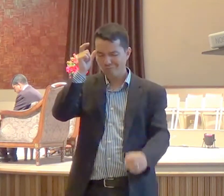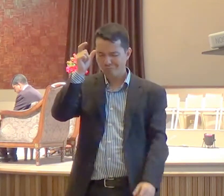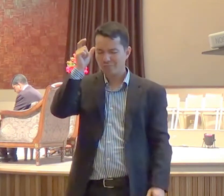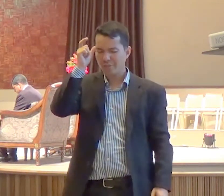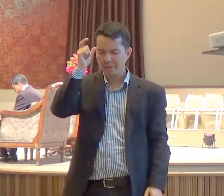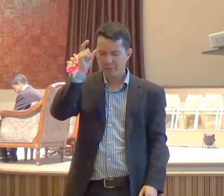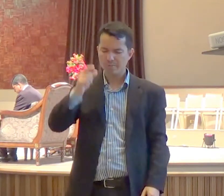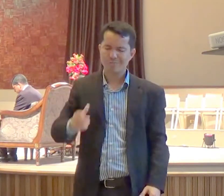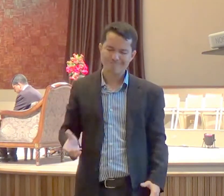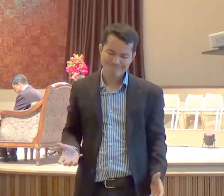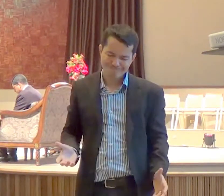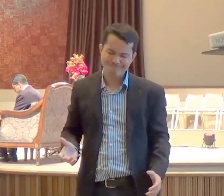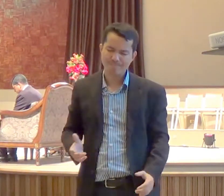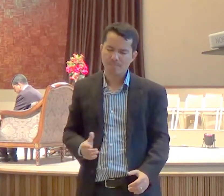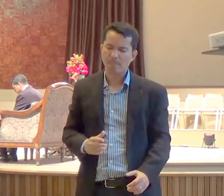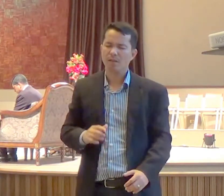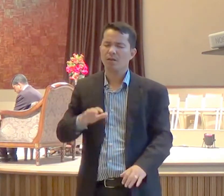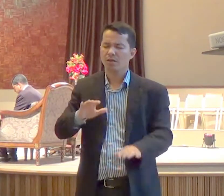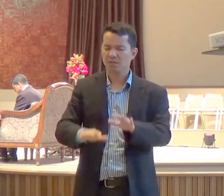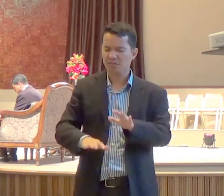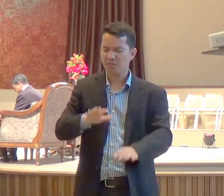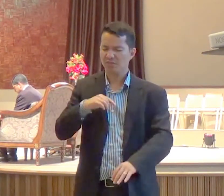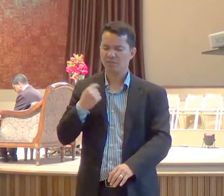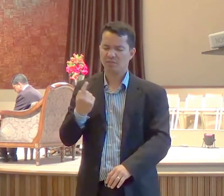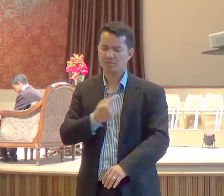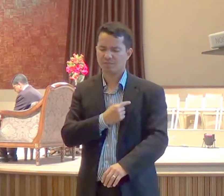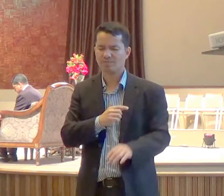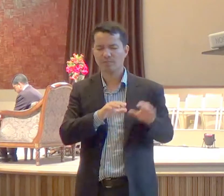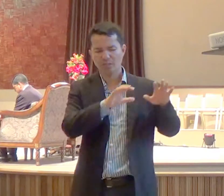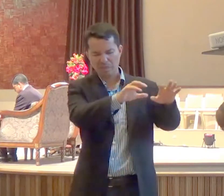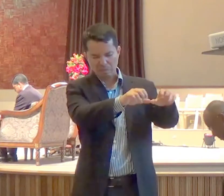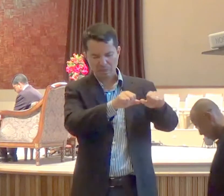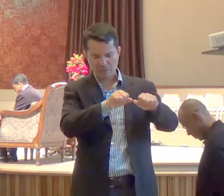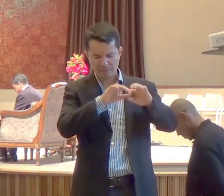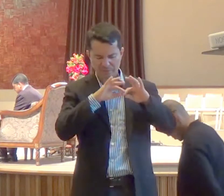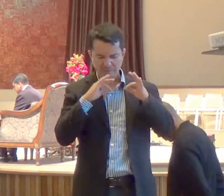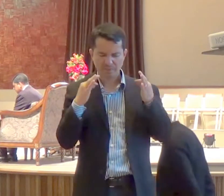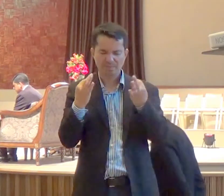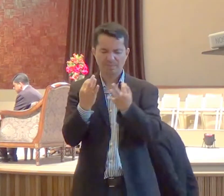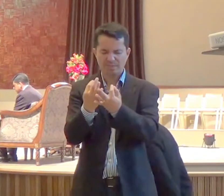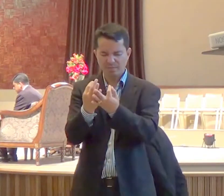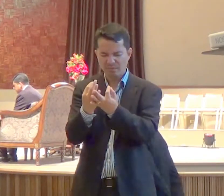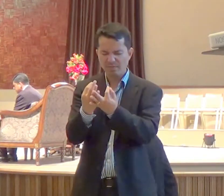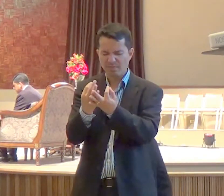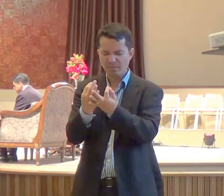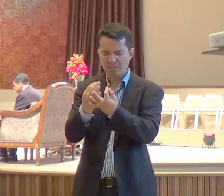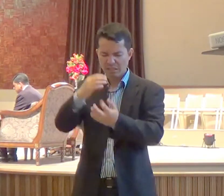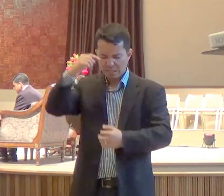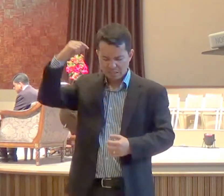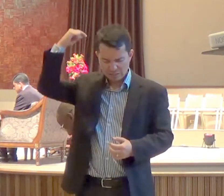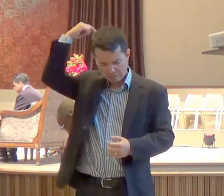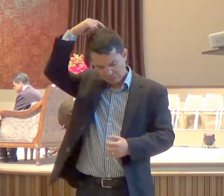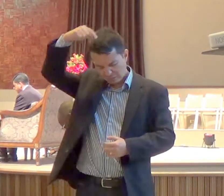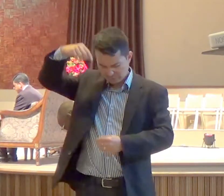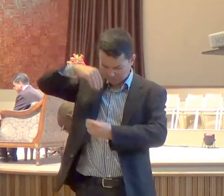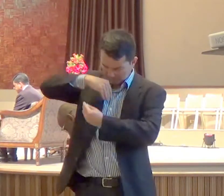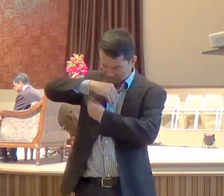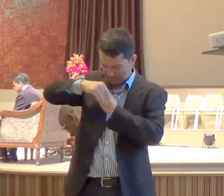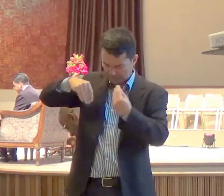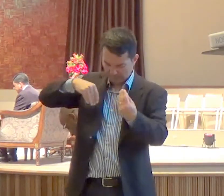quantas vezes Senhor, nós pegamos, a nossa família santa, e misturamos com, prazeres deste mundo,